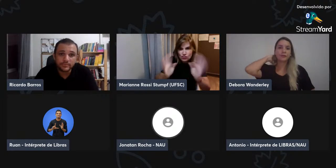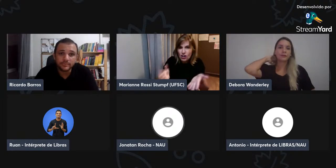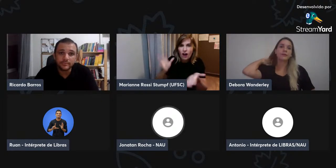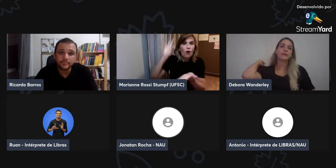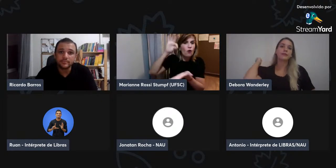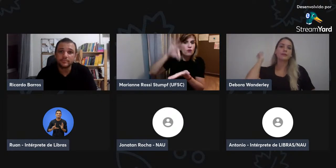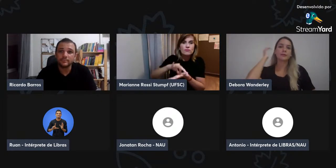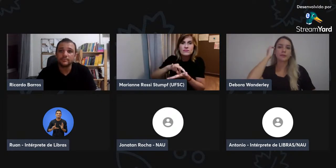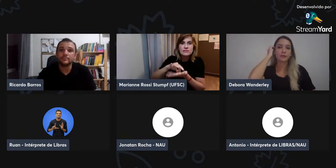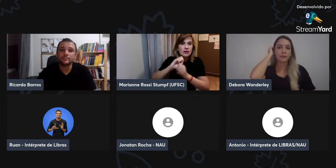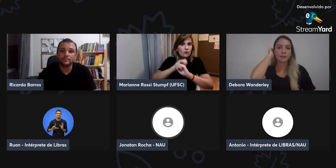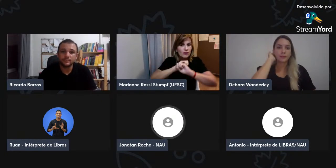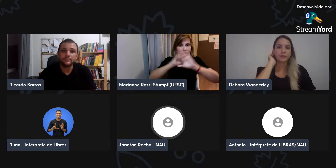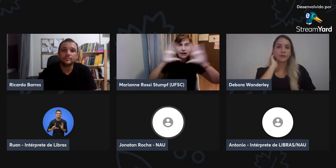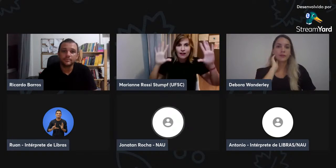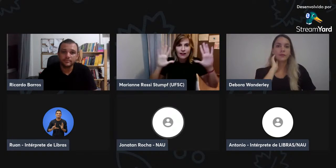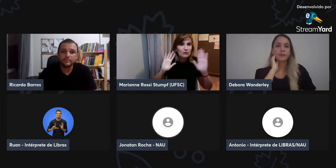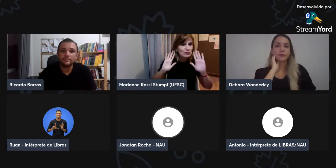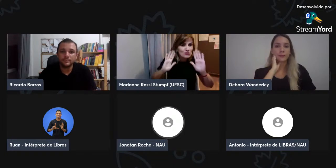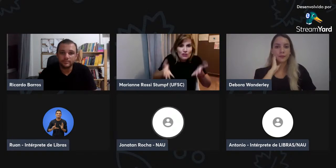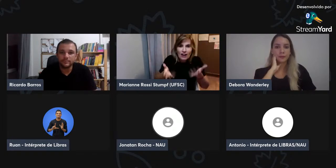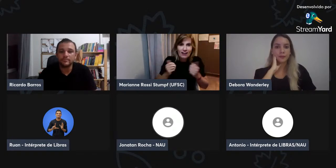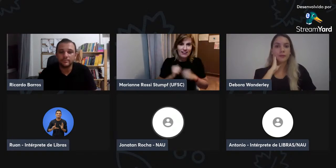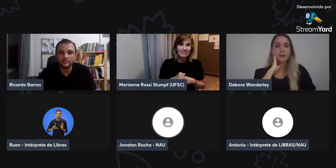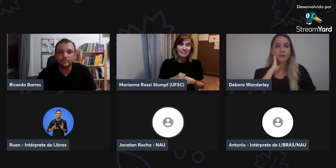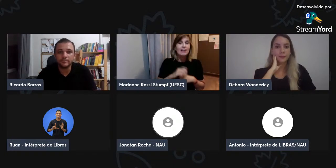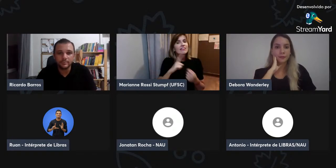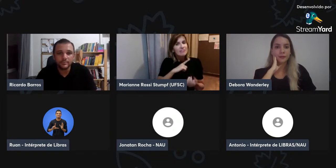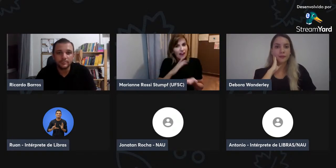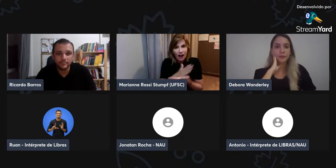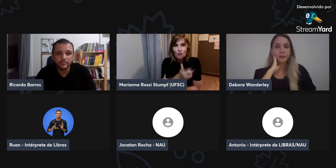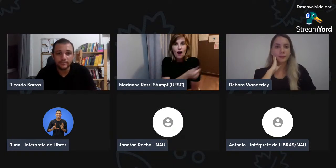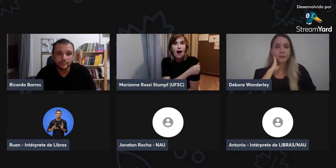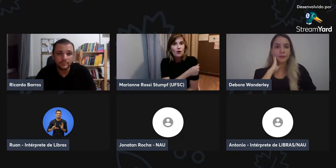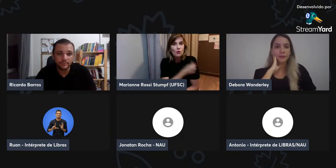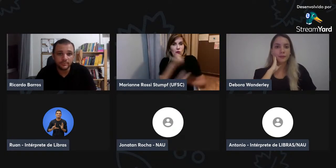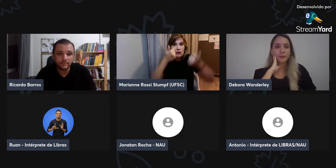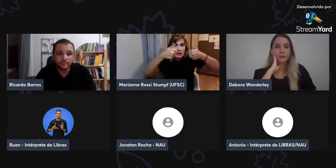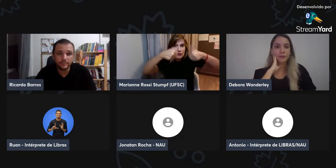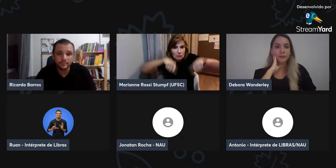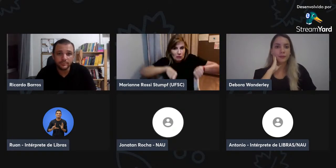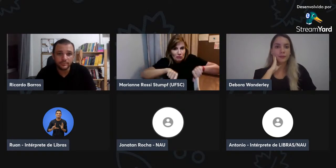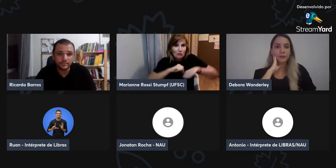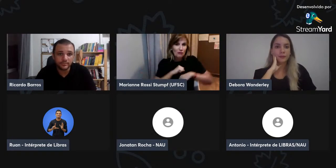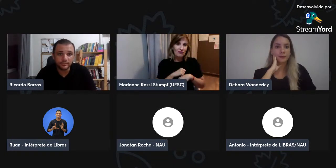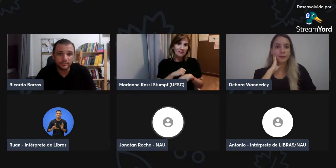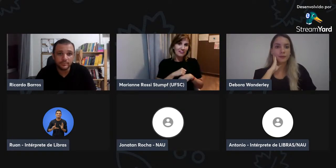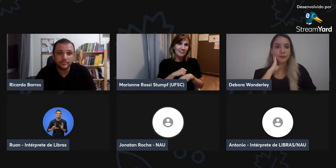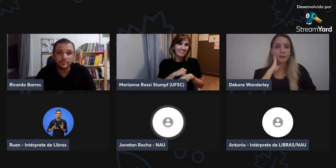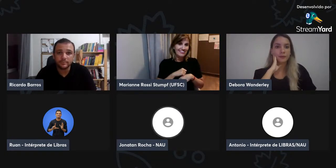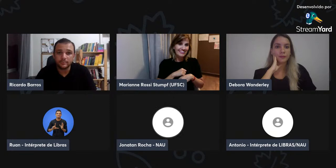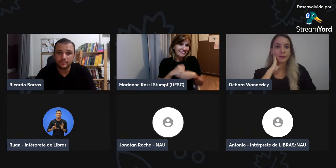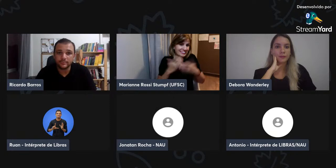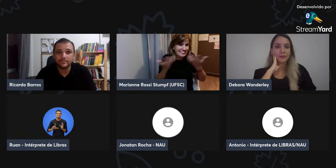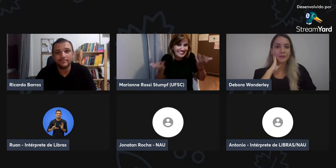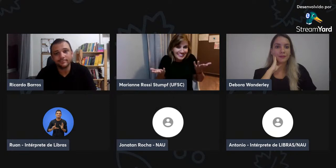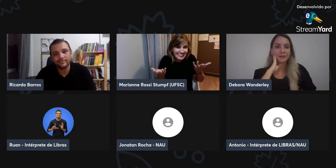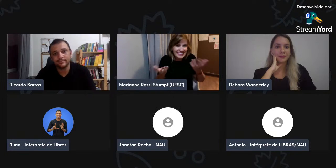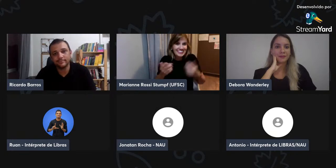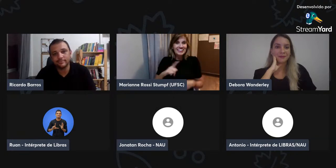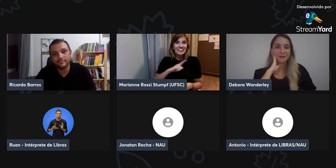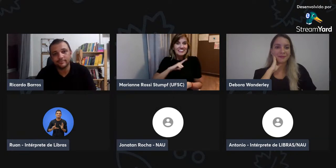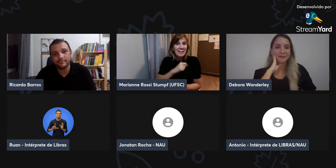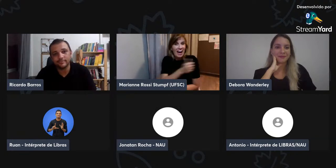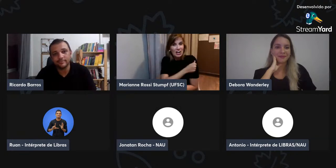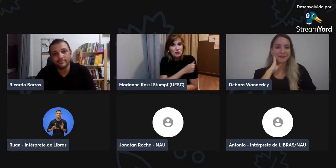letras libras. Então, já tem na grade curricular isso concretizado, mas